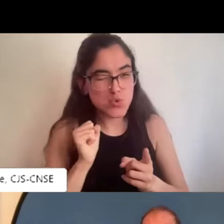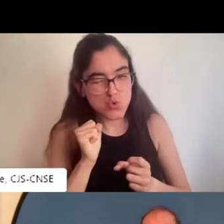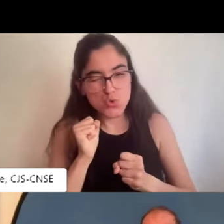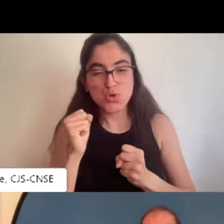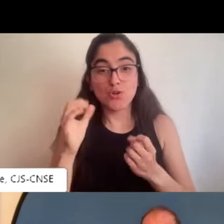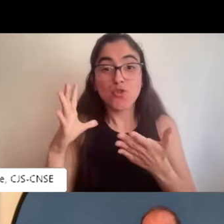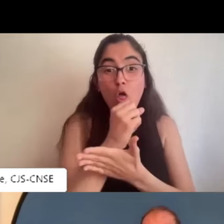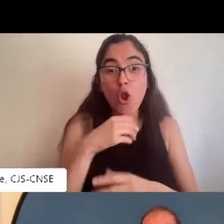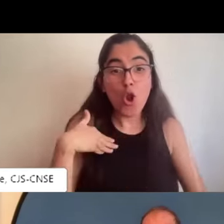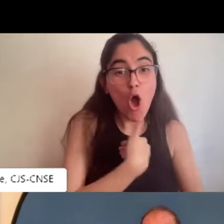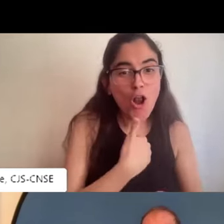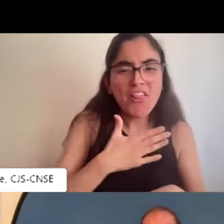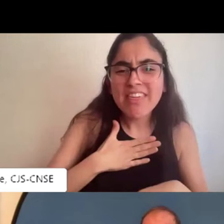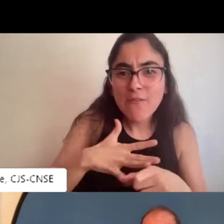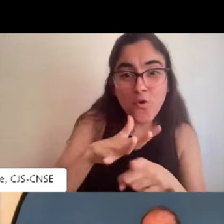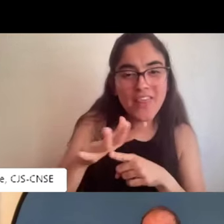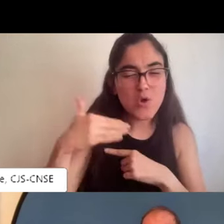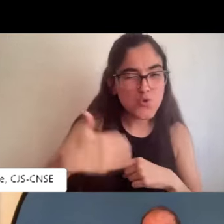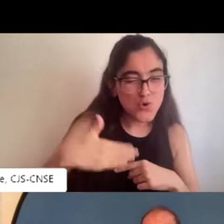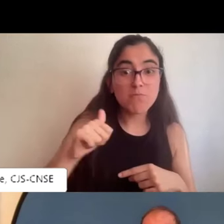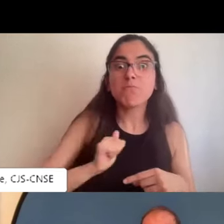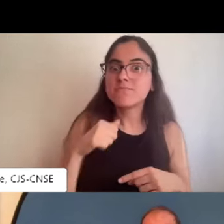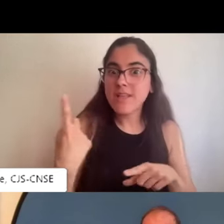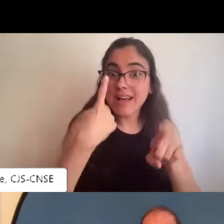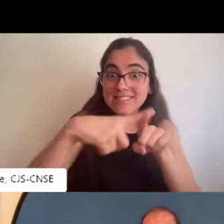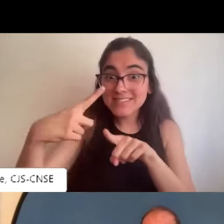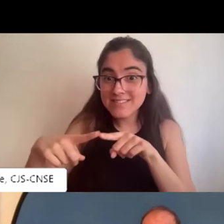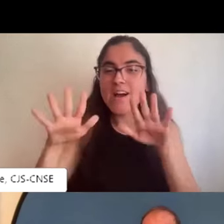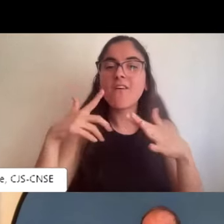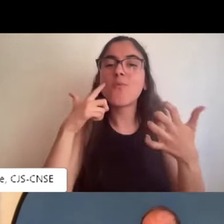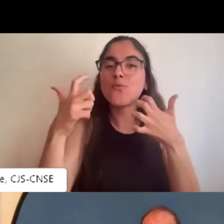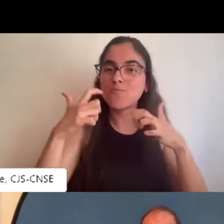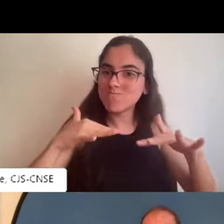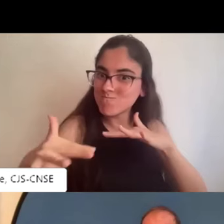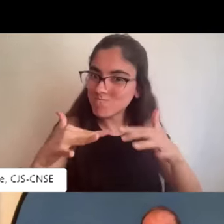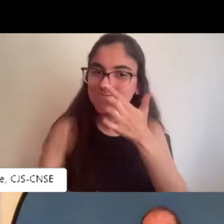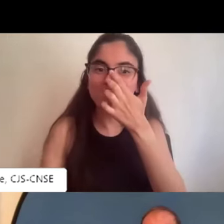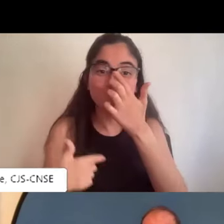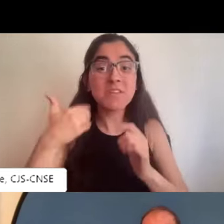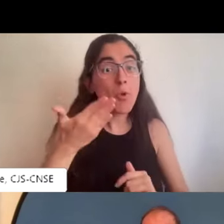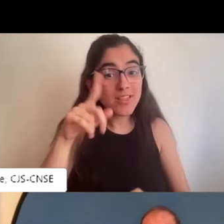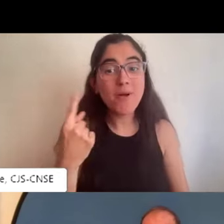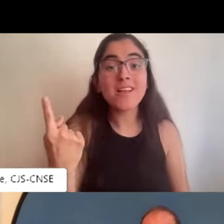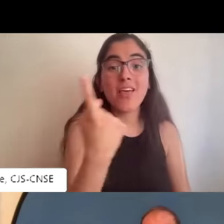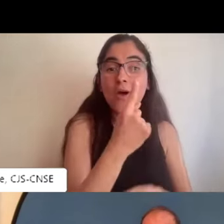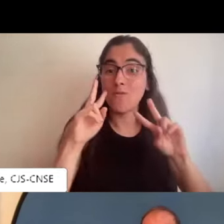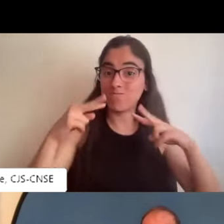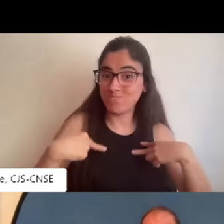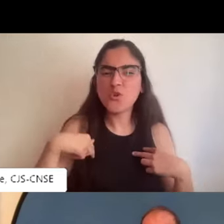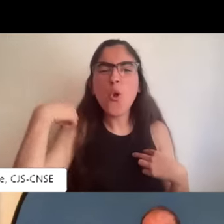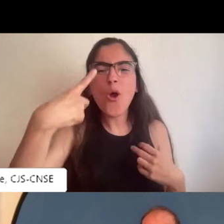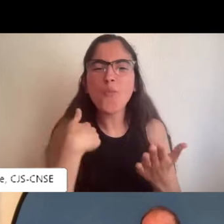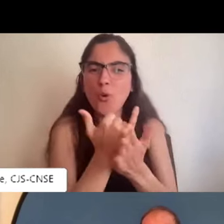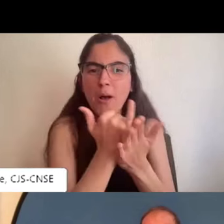y el rol de cada uno a veces el rol dominante es el más conflictivo y se nota